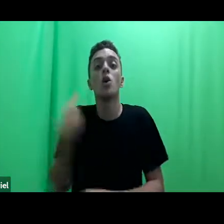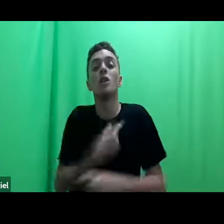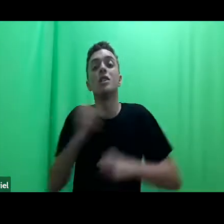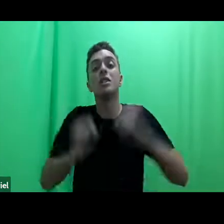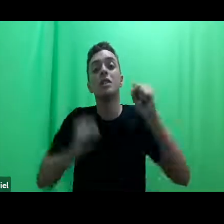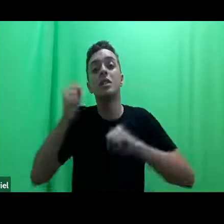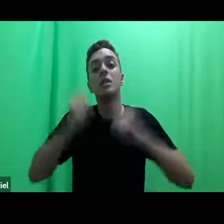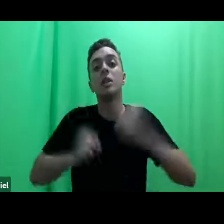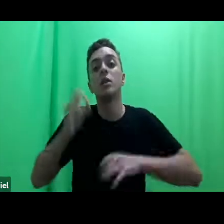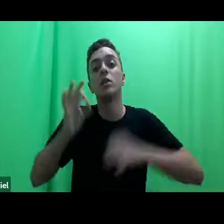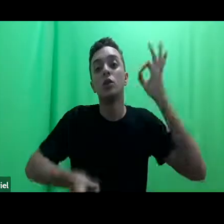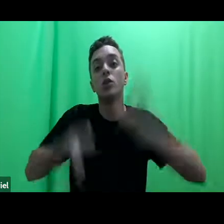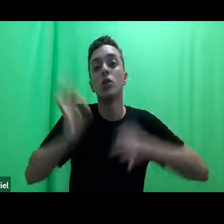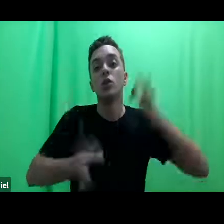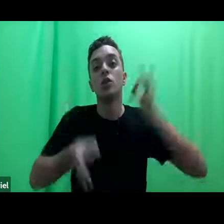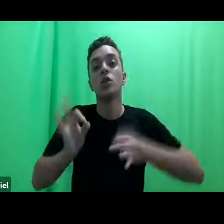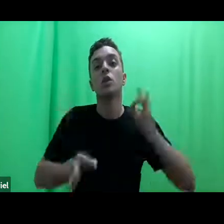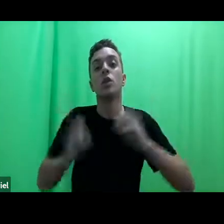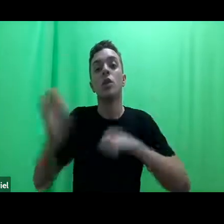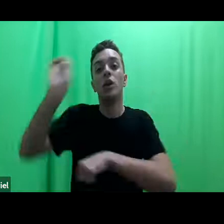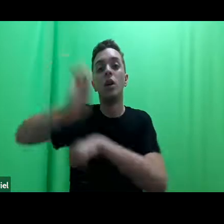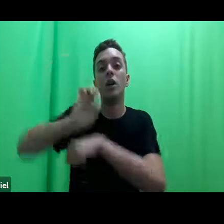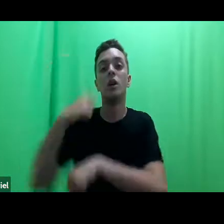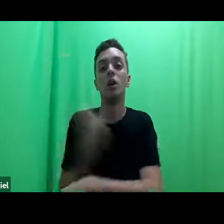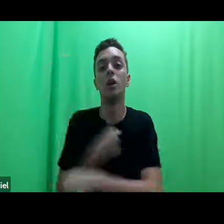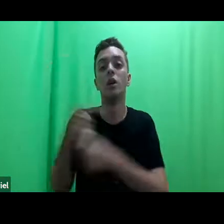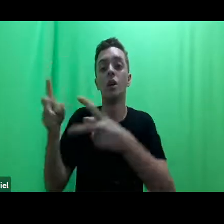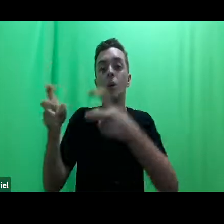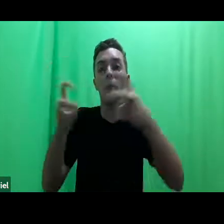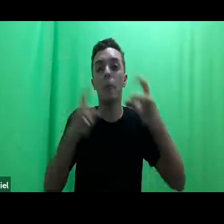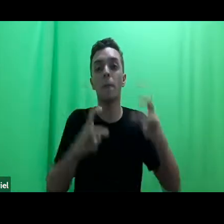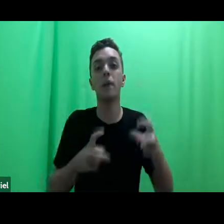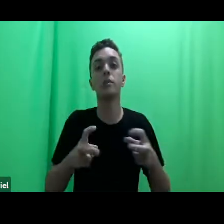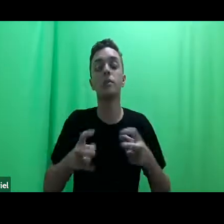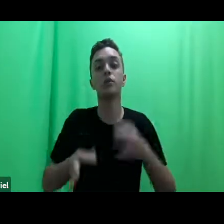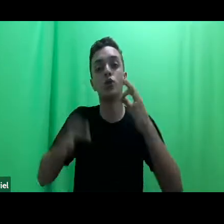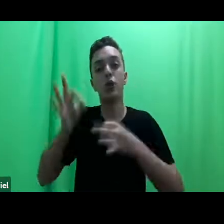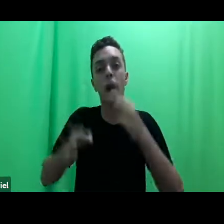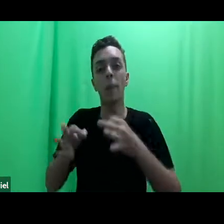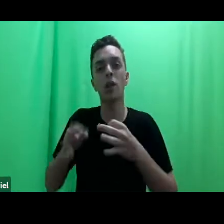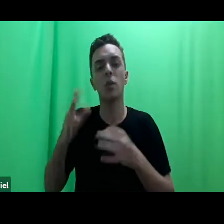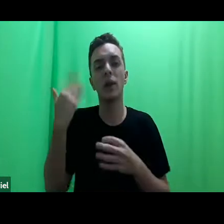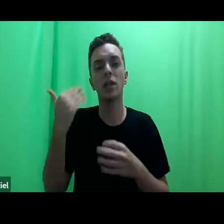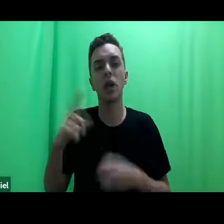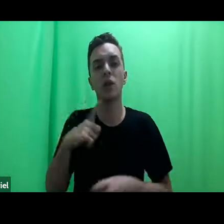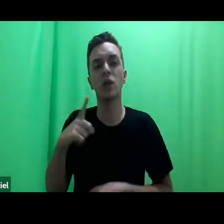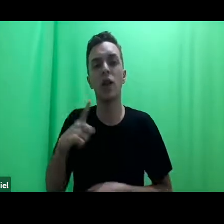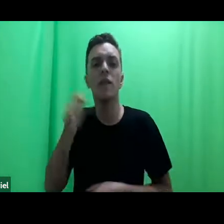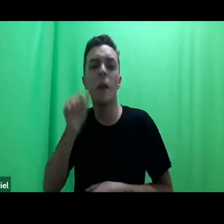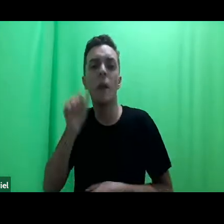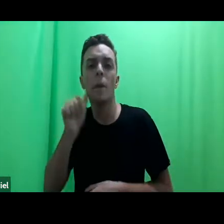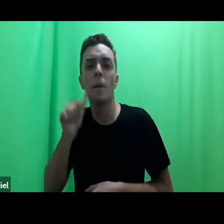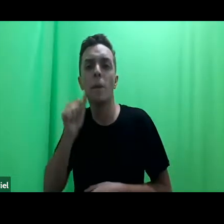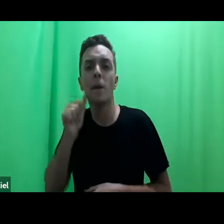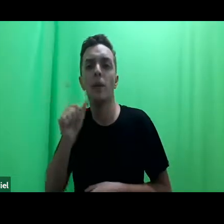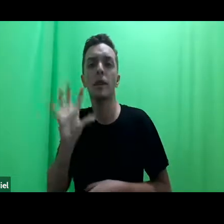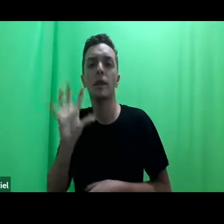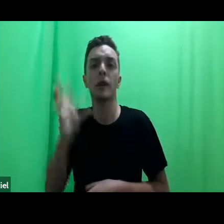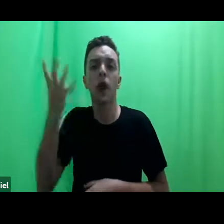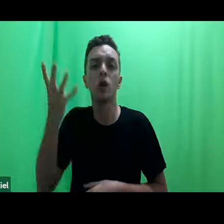e o Estado, como recentemente nós vimos nesse julgamento que causa